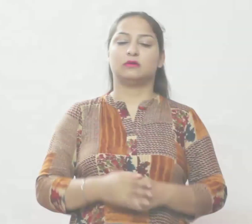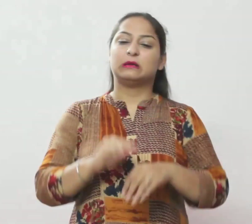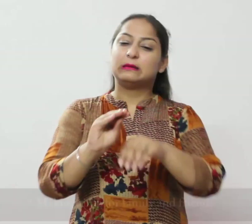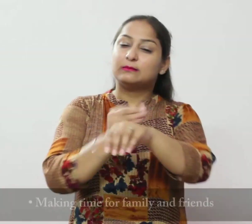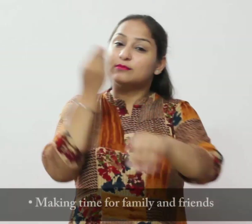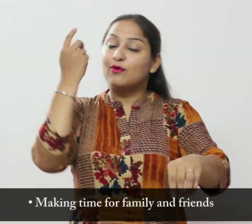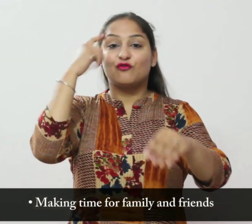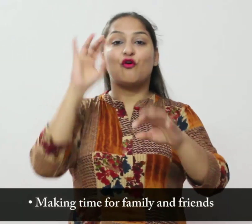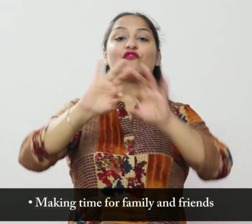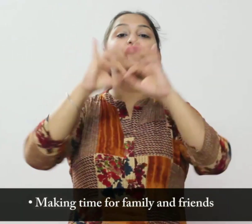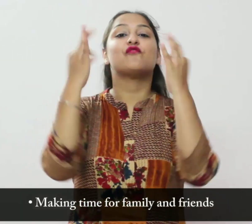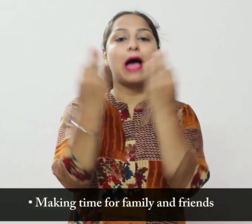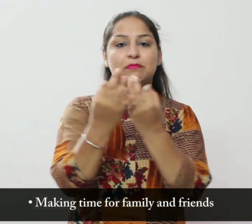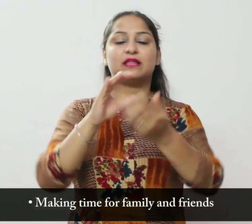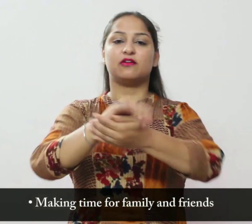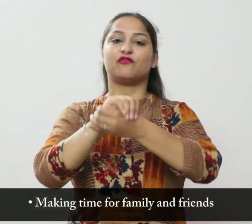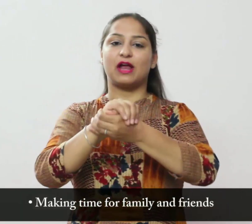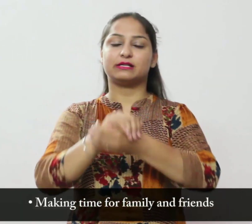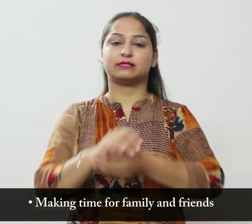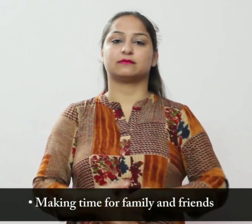परिवार और दोस्तों के लिए समय बनाए